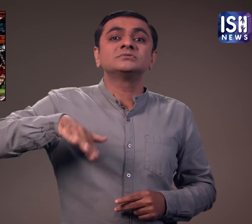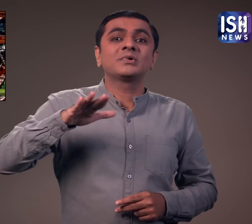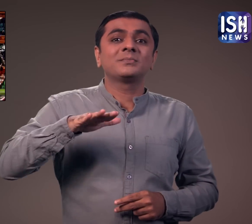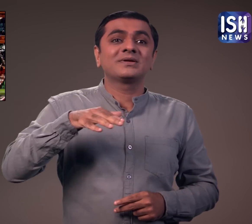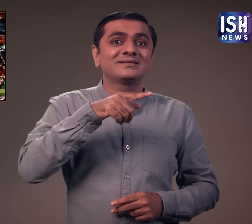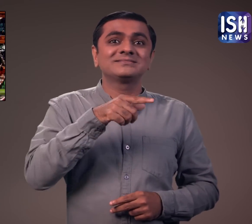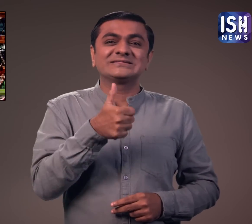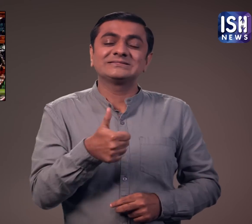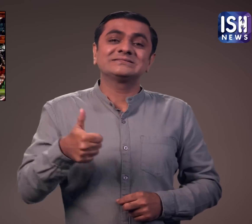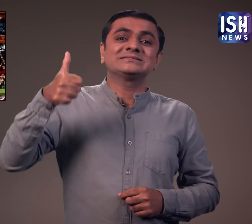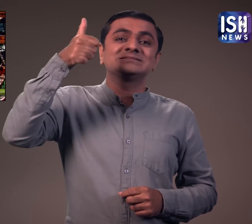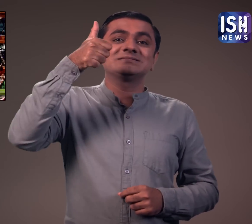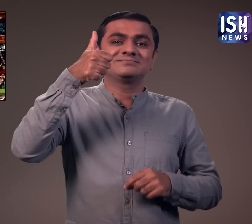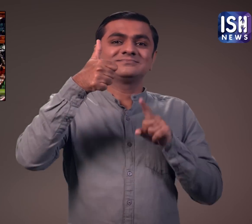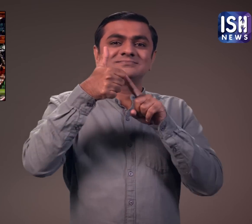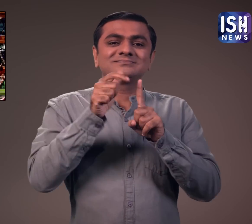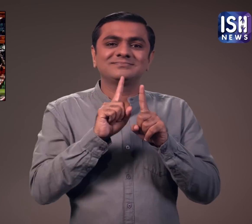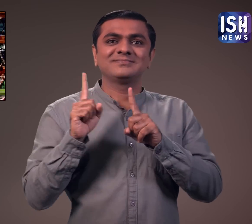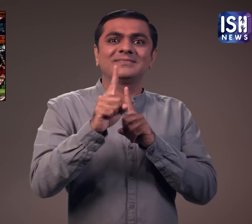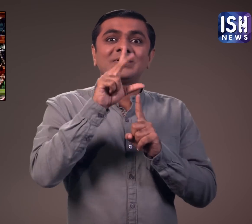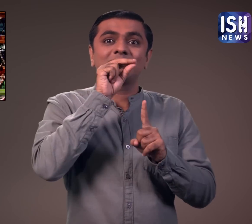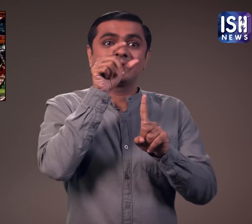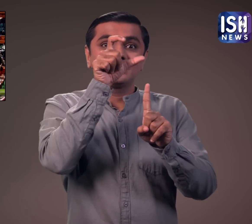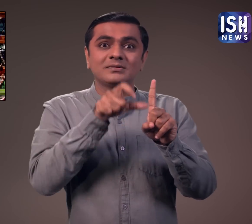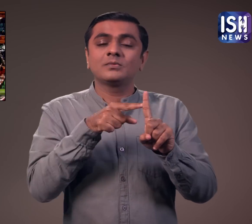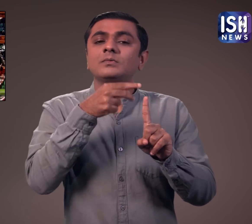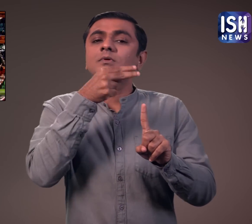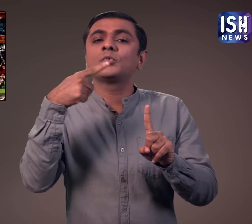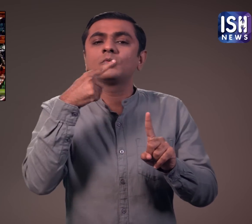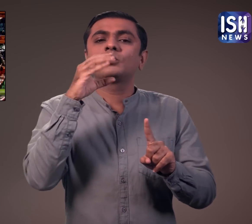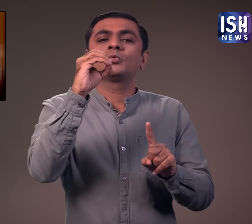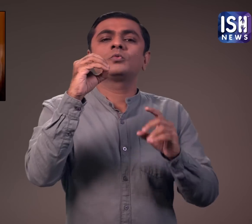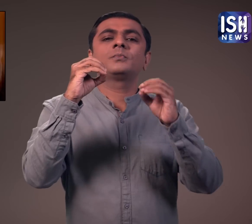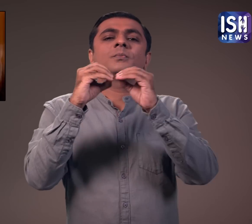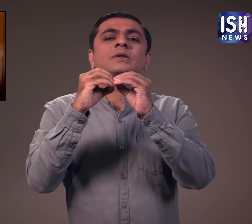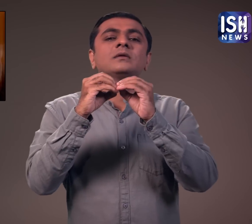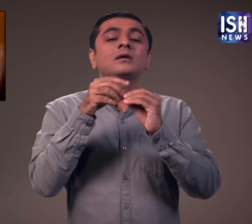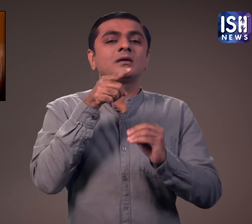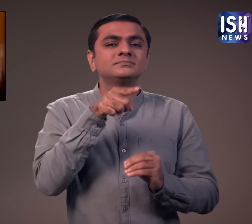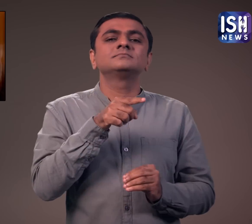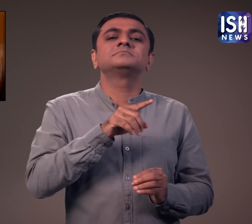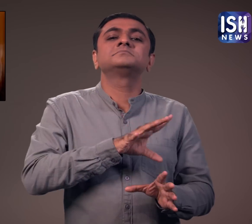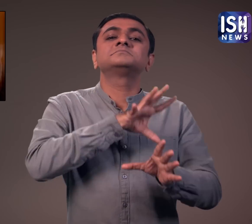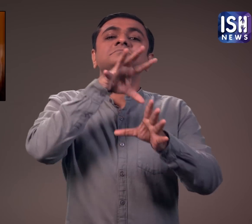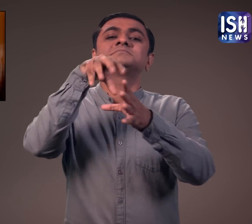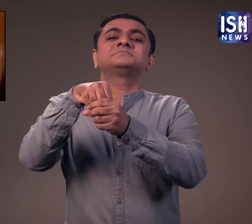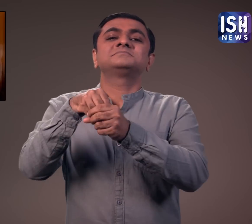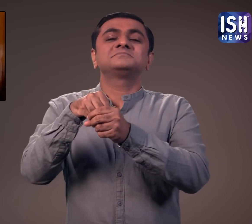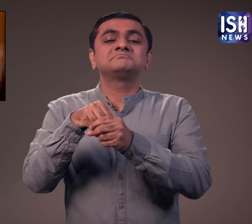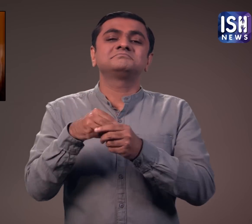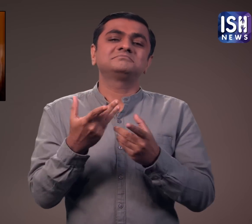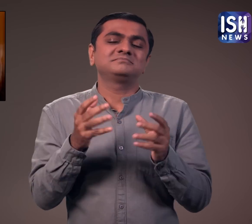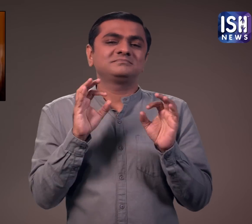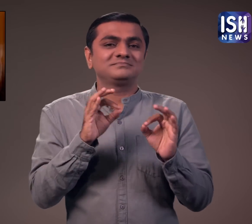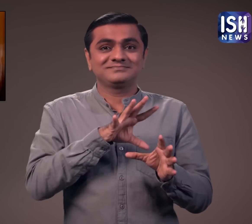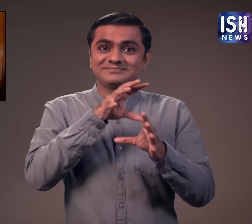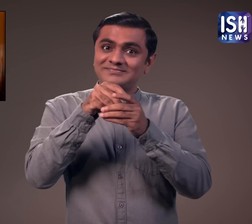थे।